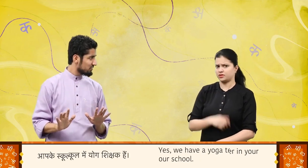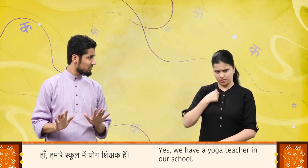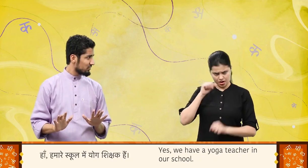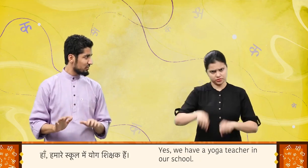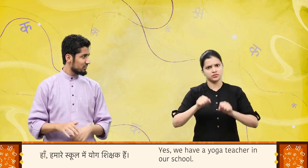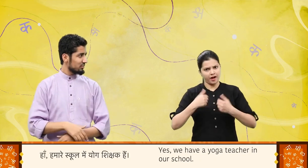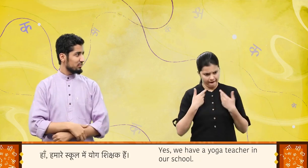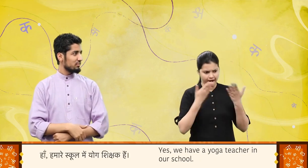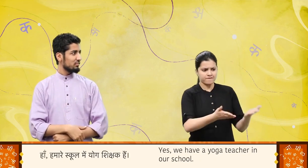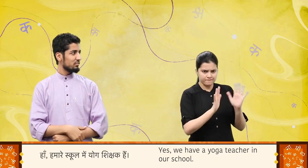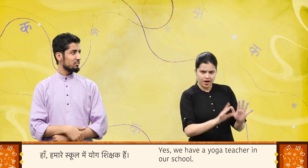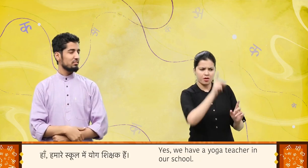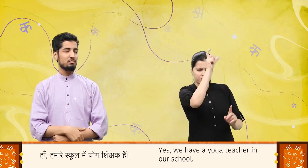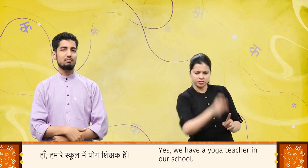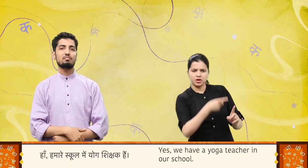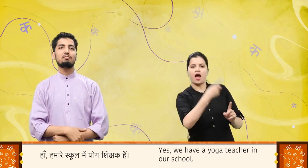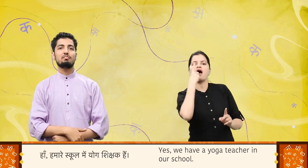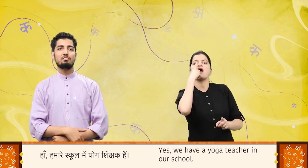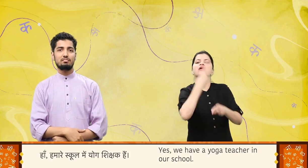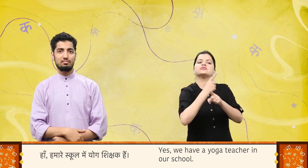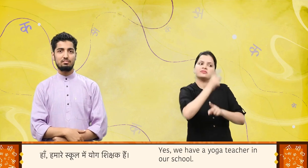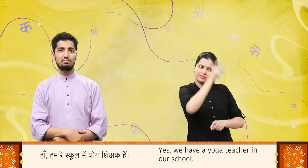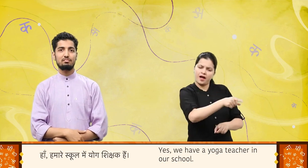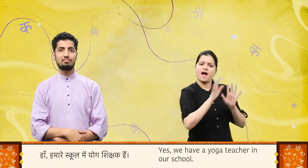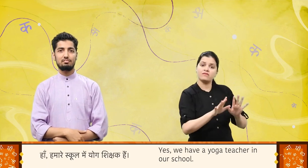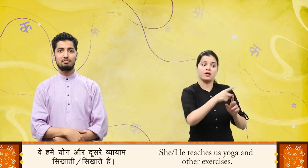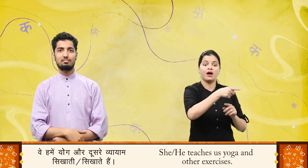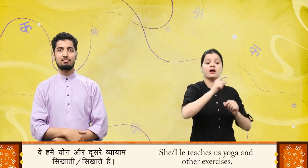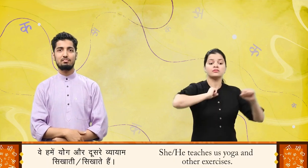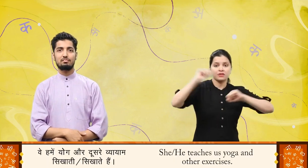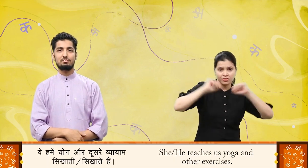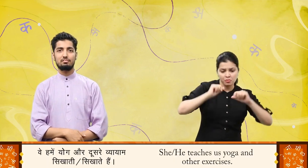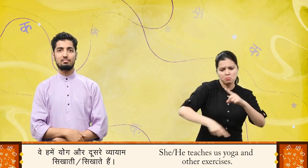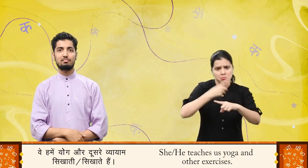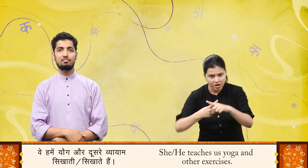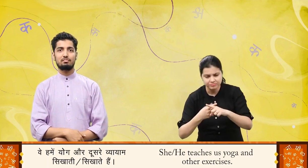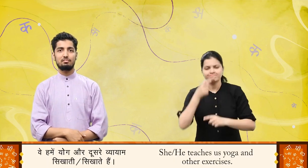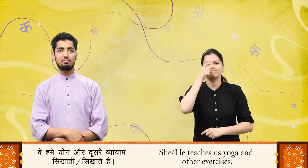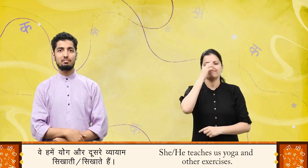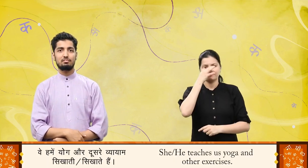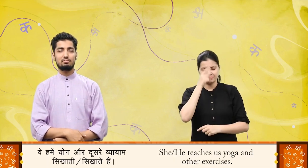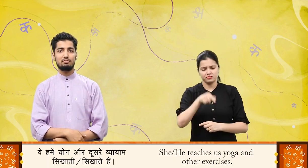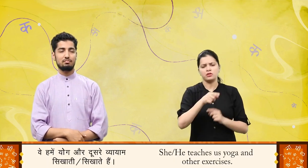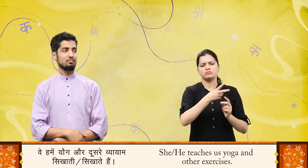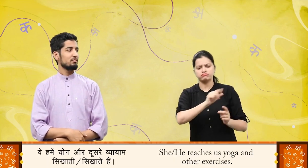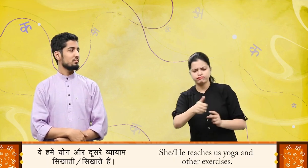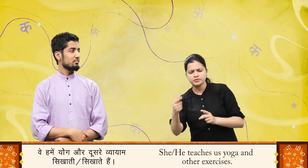हाँ, हमारे स्कूल में योग शिक्षक है वे हमें योग और दूसरे व्यायाम